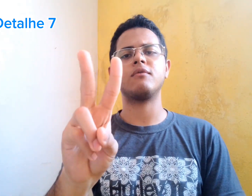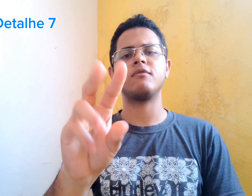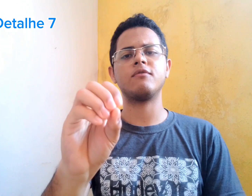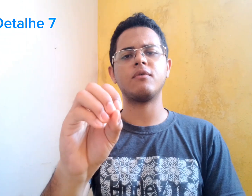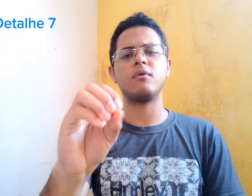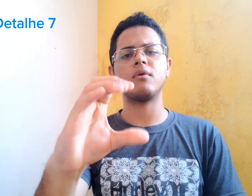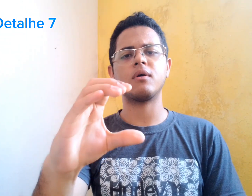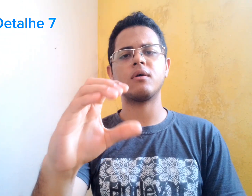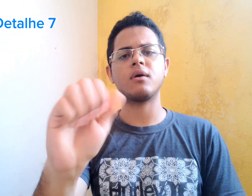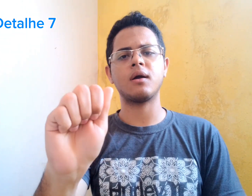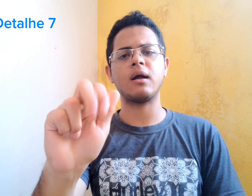Provocando ela.